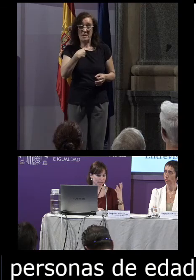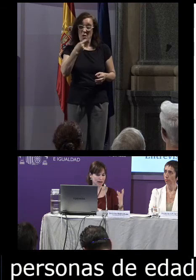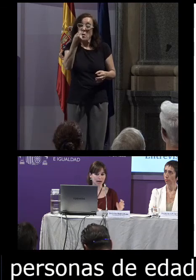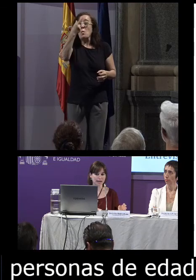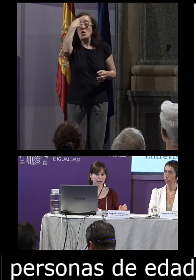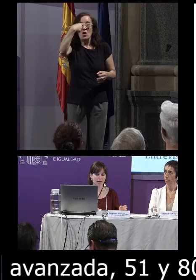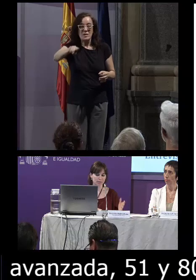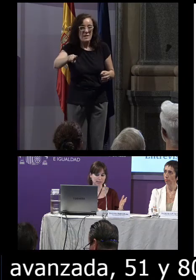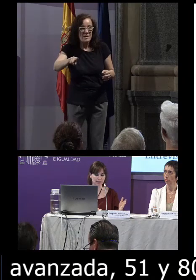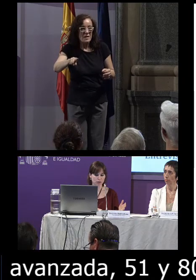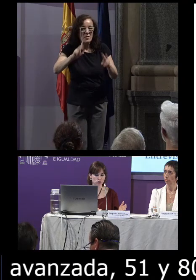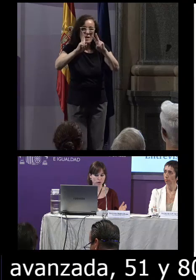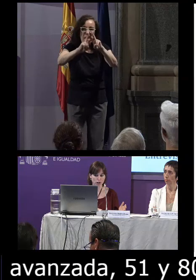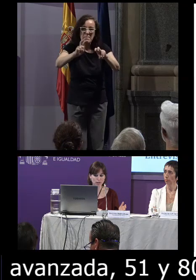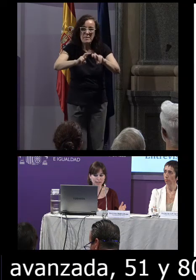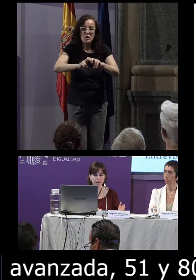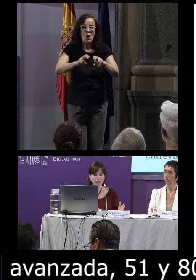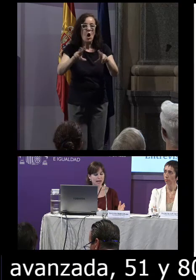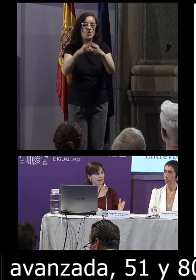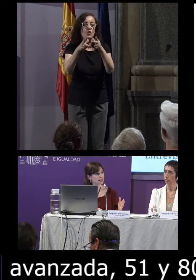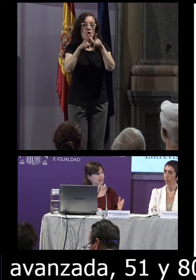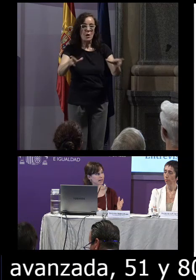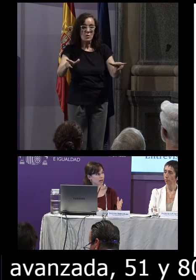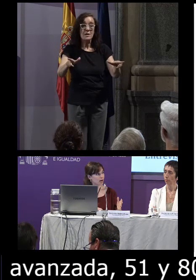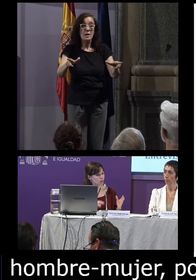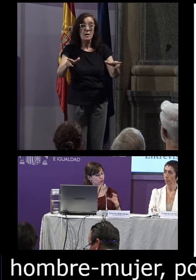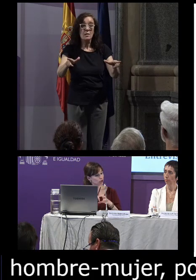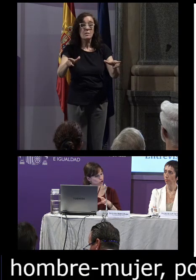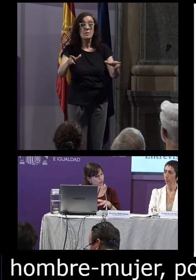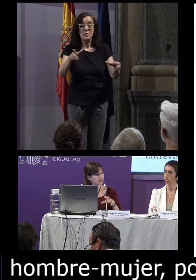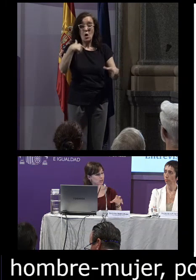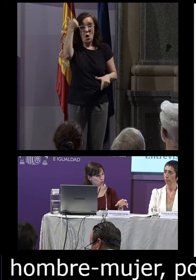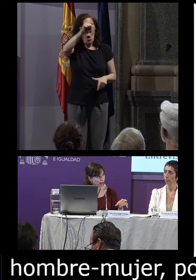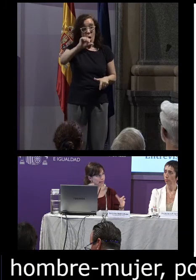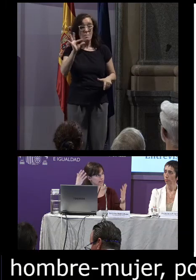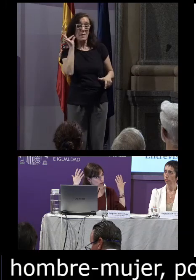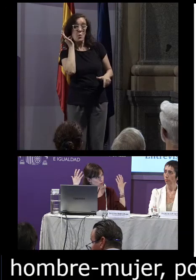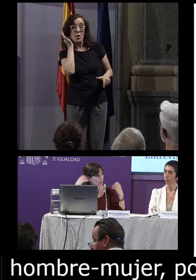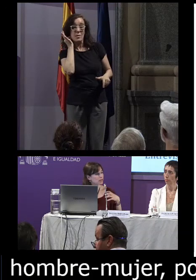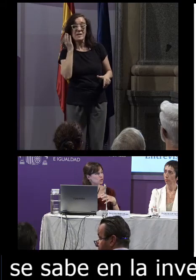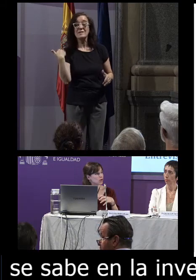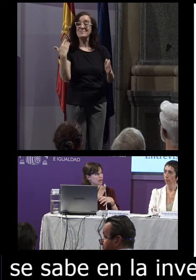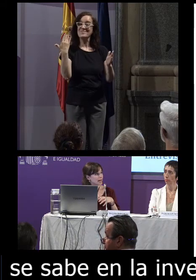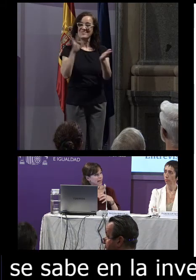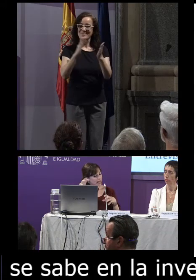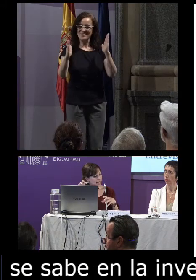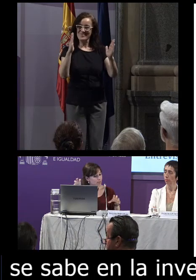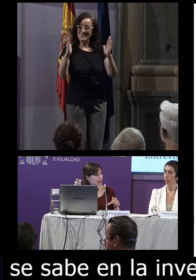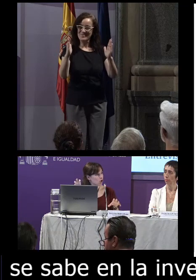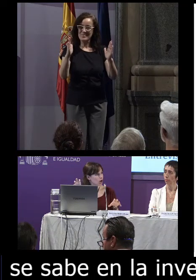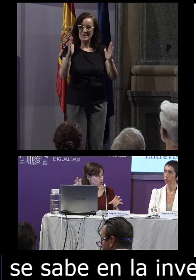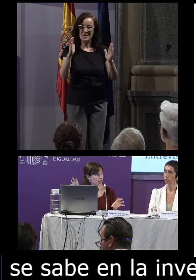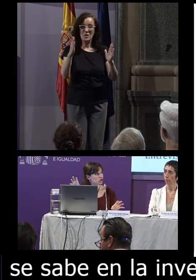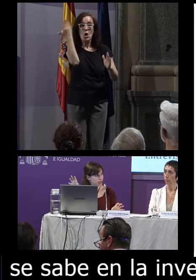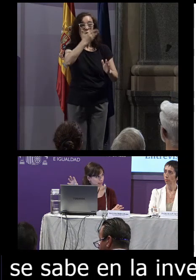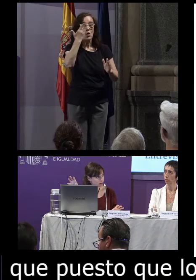sabe en la investigación sociolingüística es que puesto que los hombres y las mujeres en su momento iban